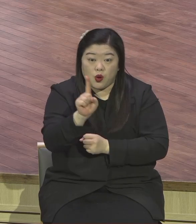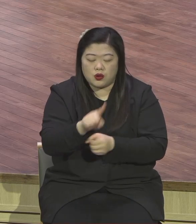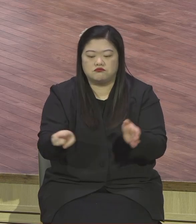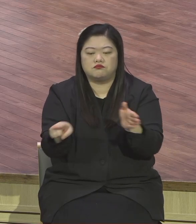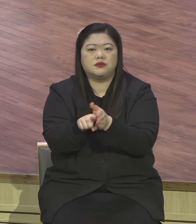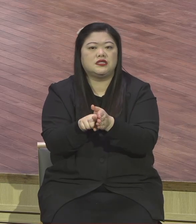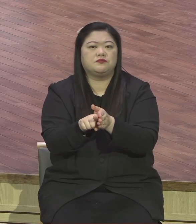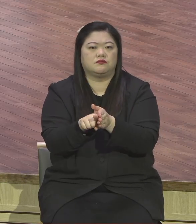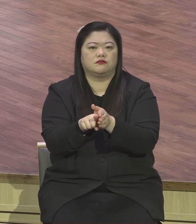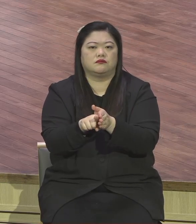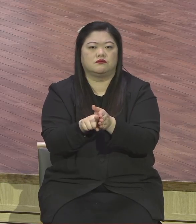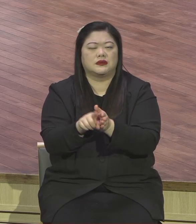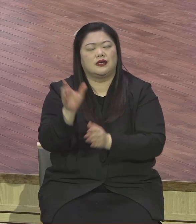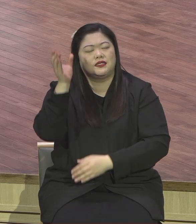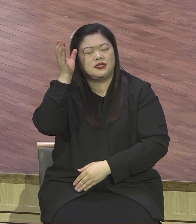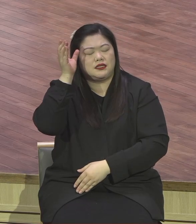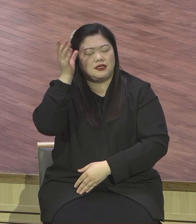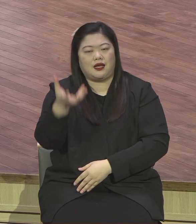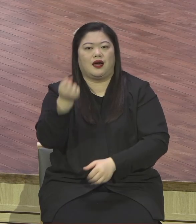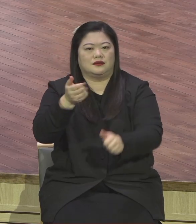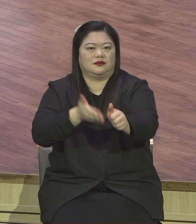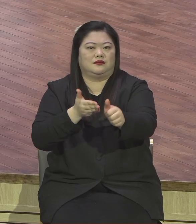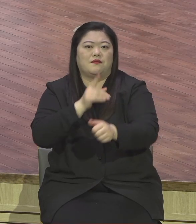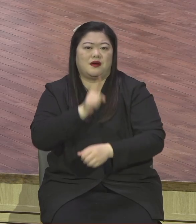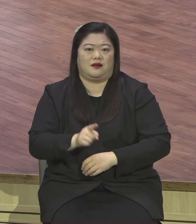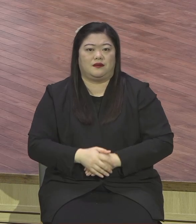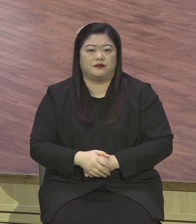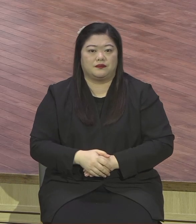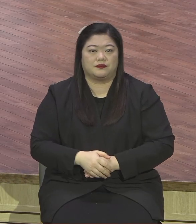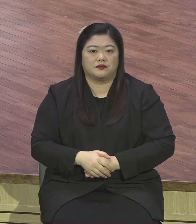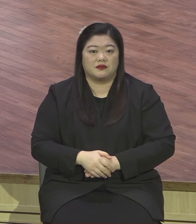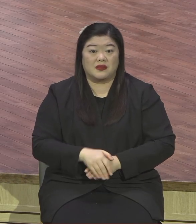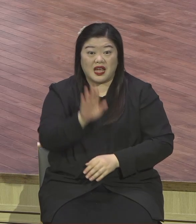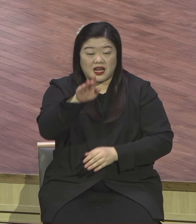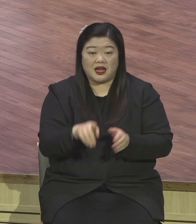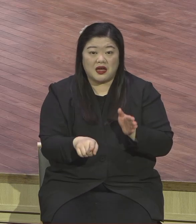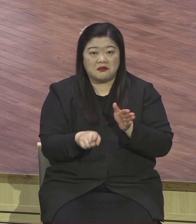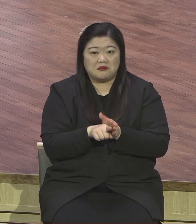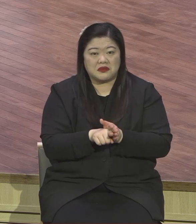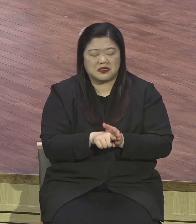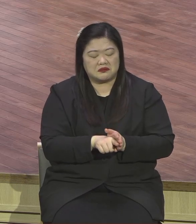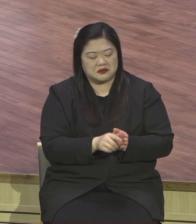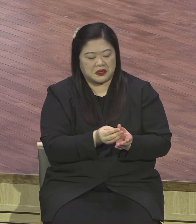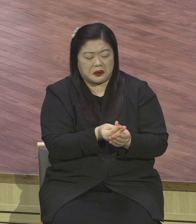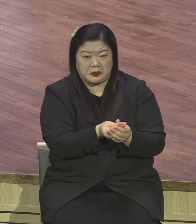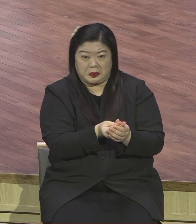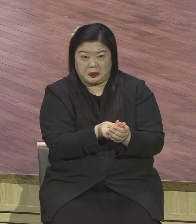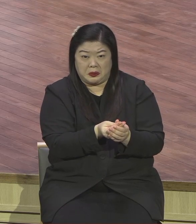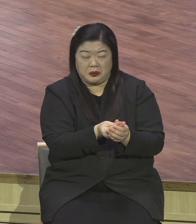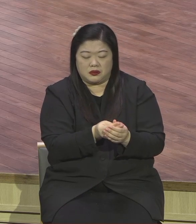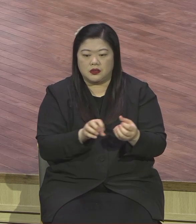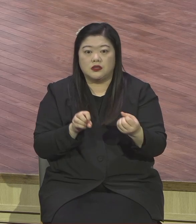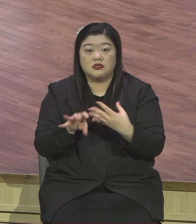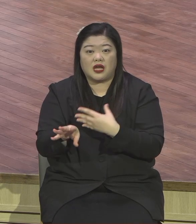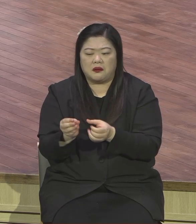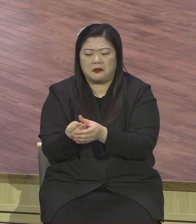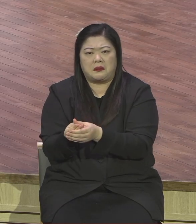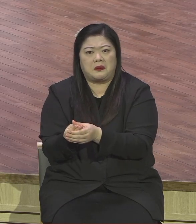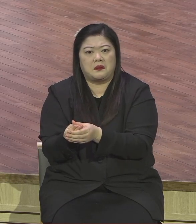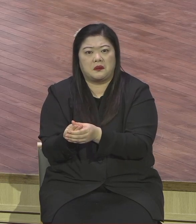믿음의 크기가 응답의 크기가 된다는 것입니다. 오늘 본문에 말씀한 주래국 역사를